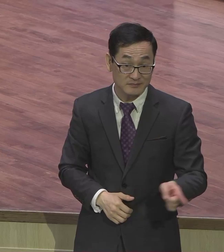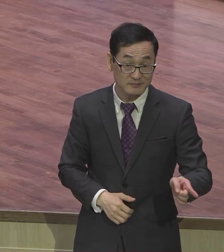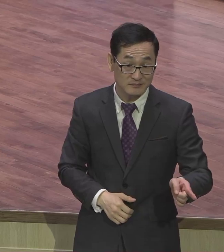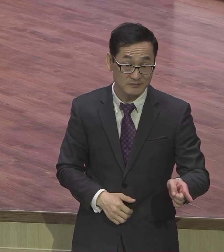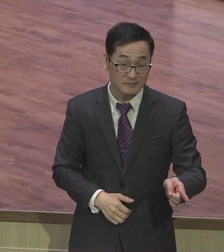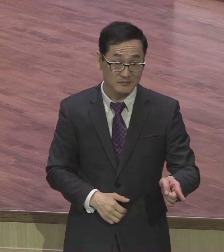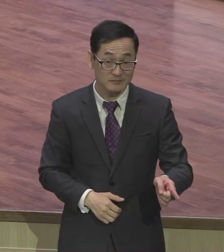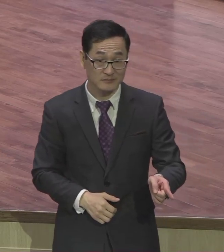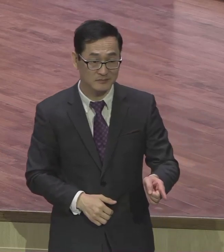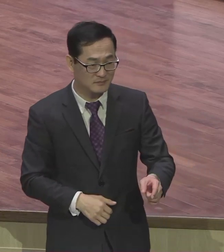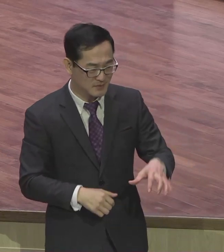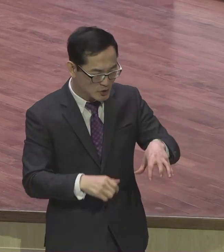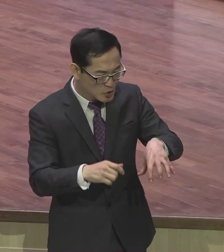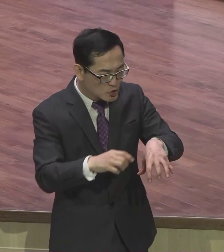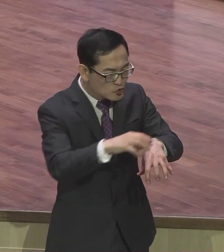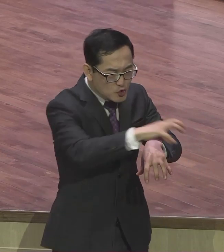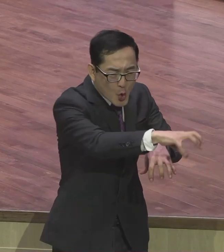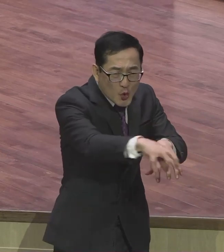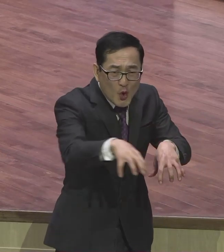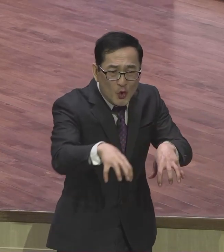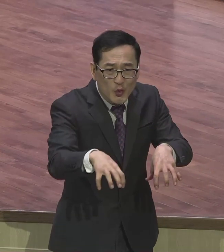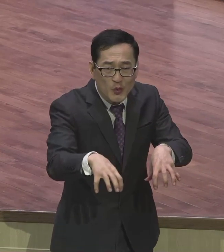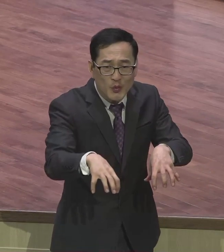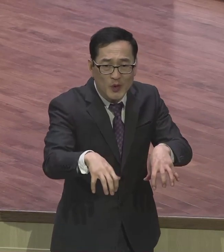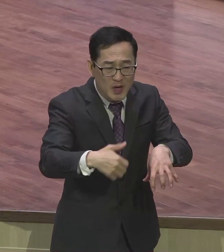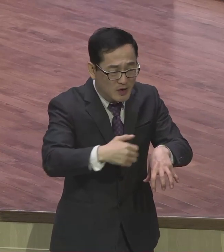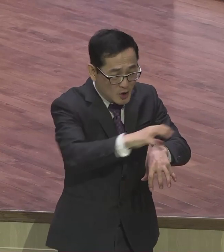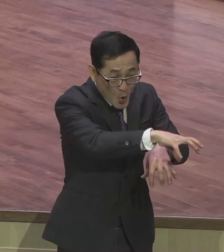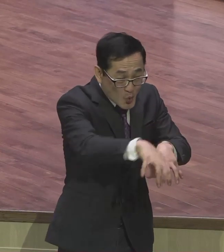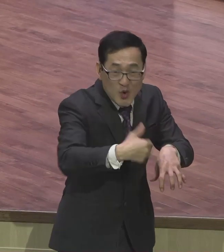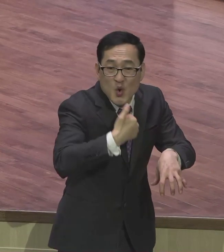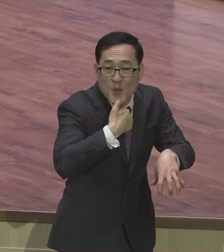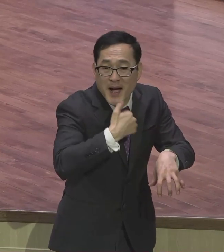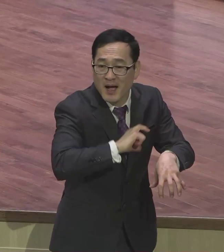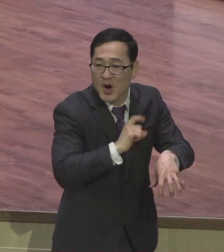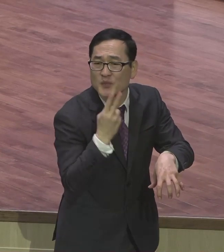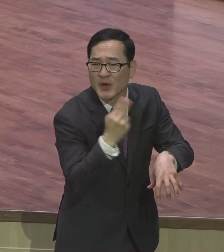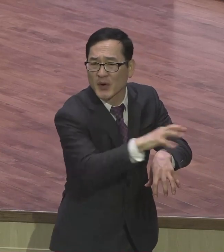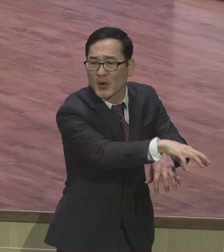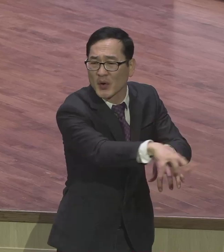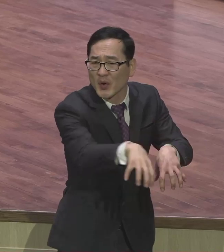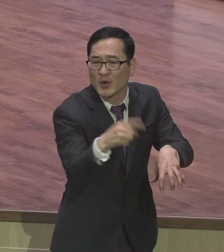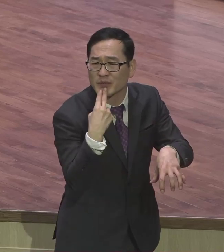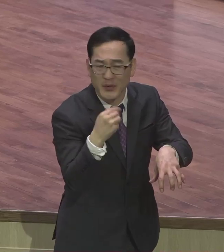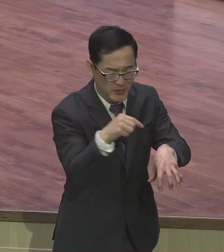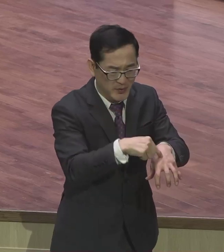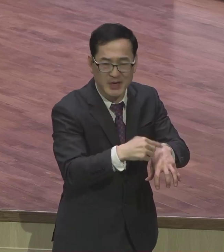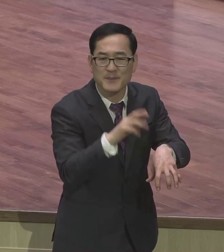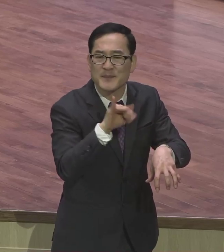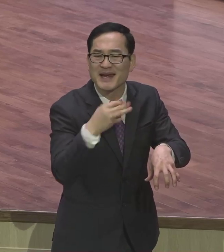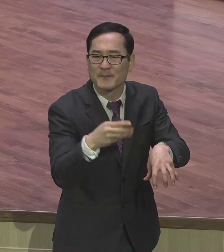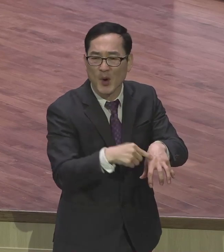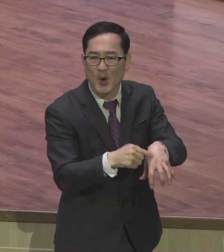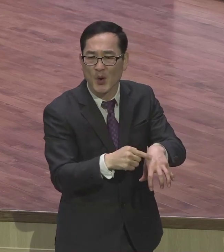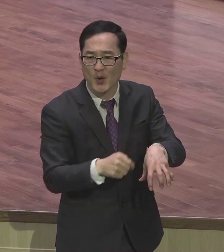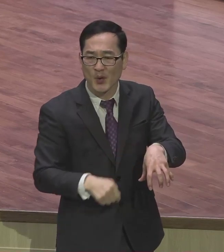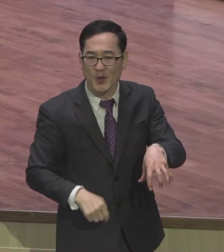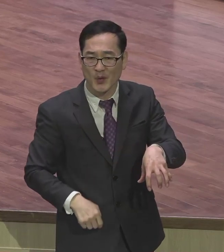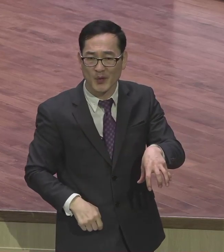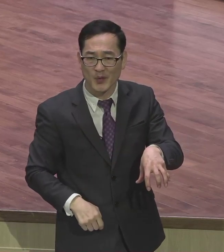야만 민족들이 로마 시민권이 없어요 그러니까 다 그러니까 다 점령되어버린 야만